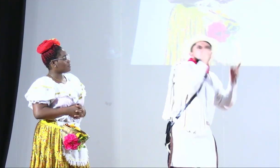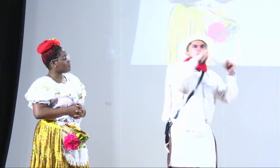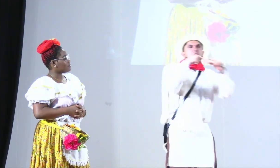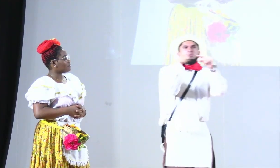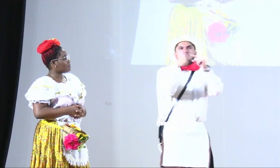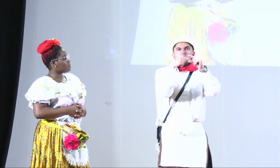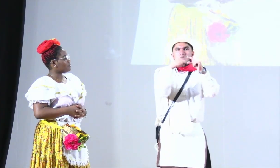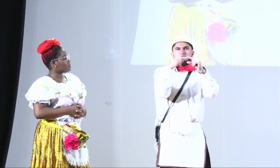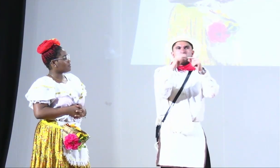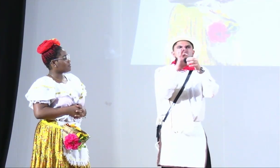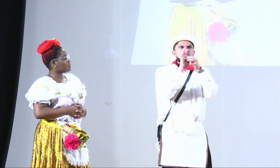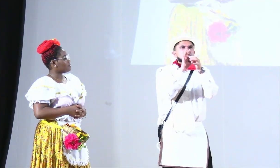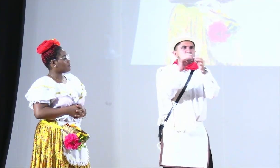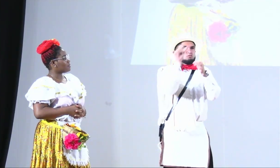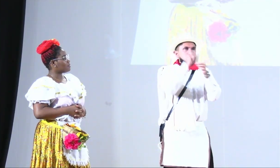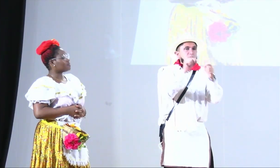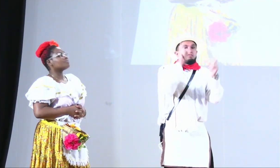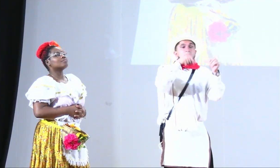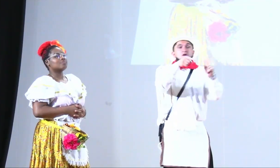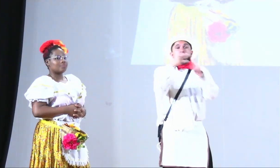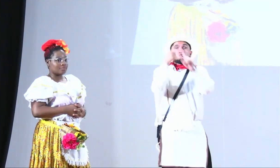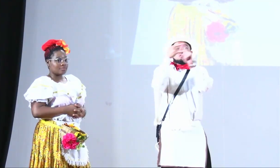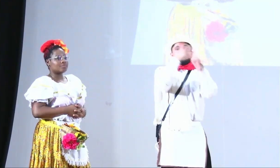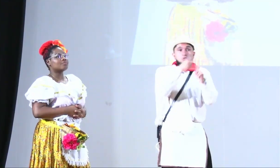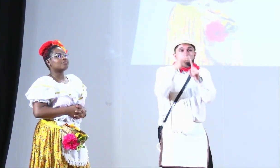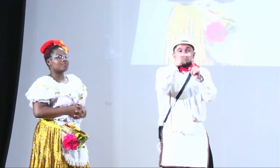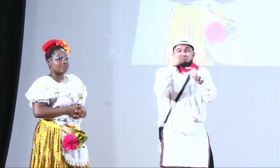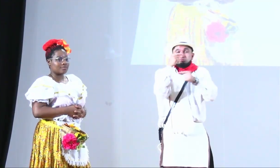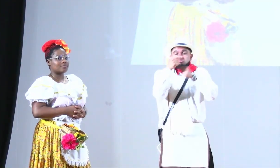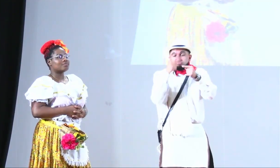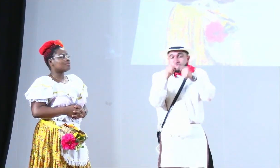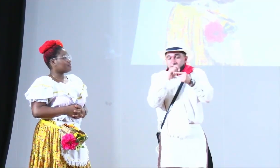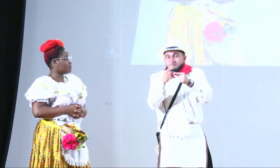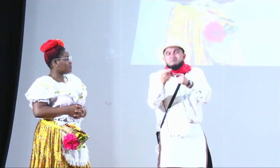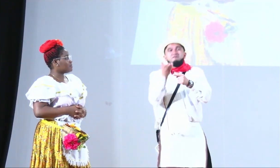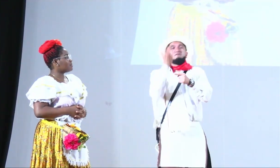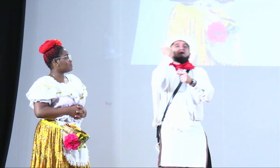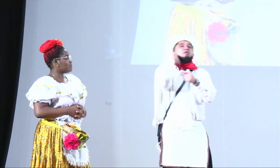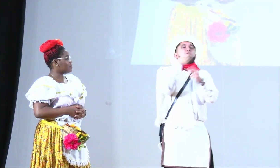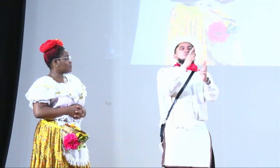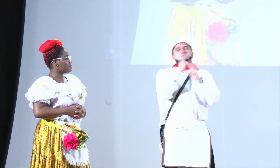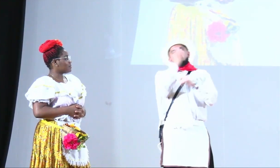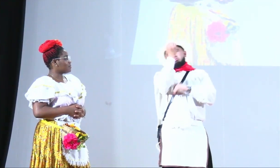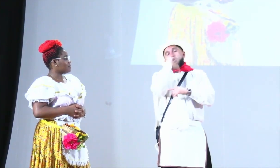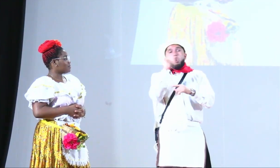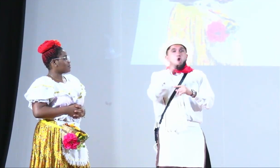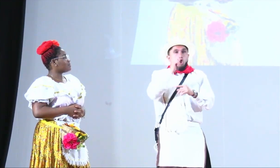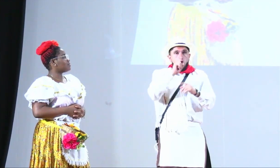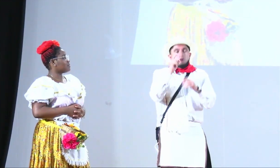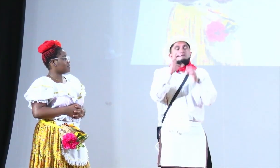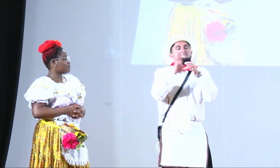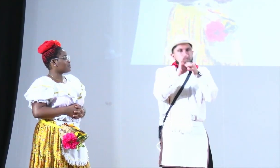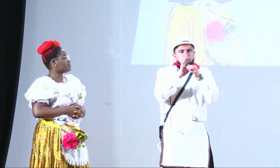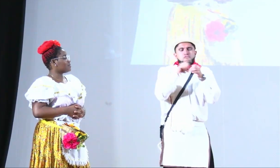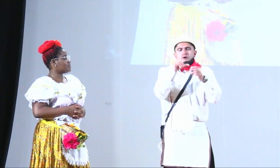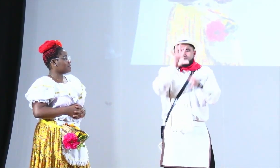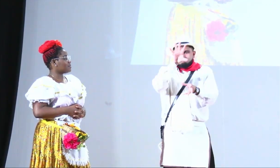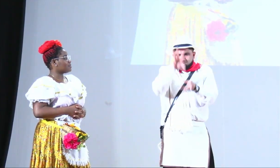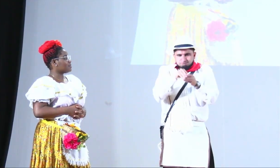dudas inquietudes pues pueden contactarse directamente con los panelistas o enviar un correo a contacto